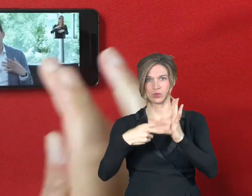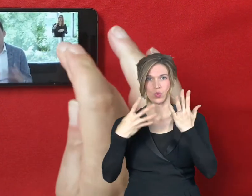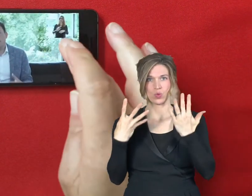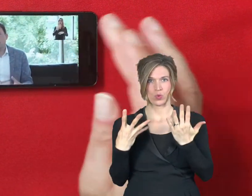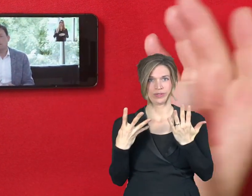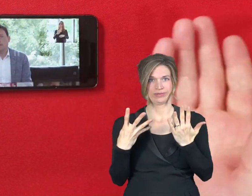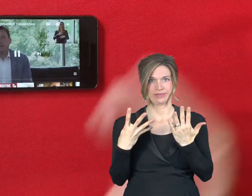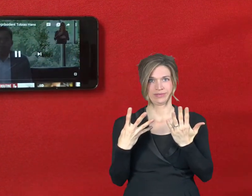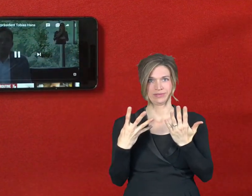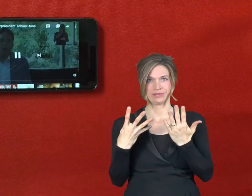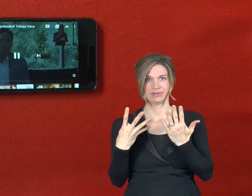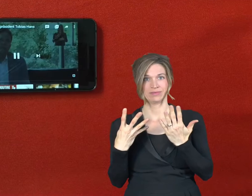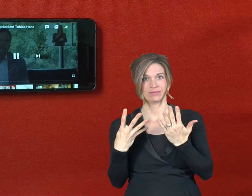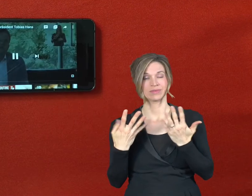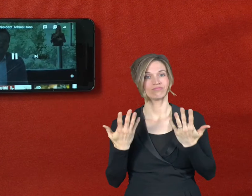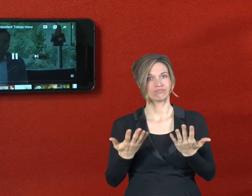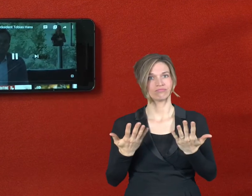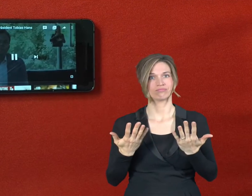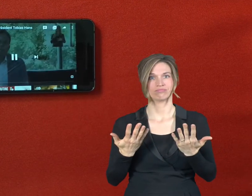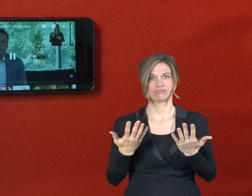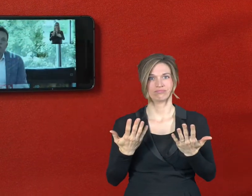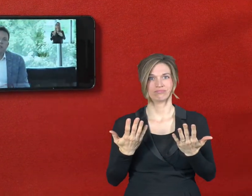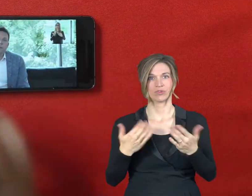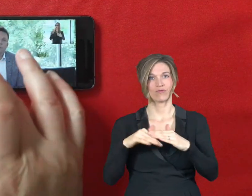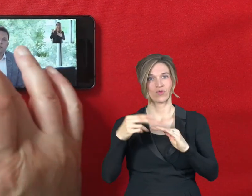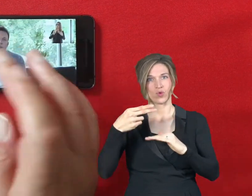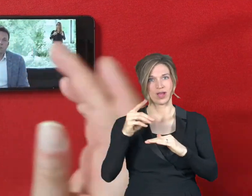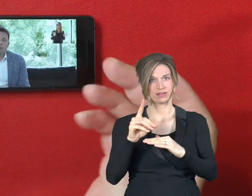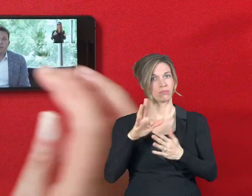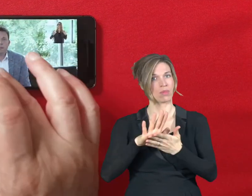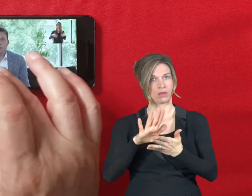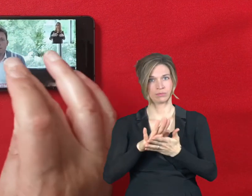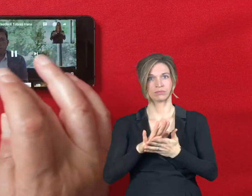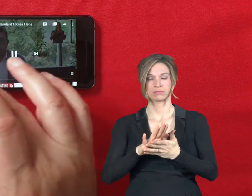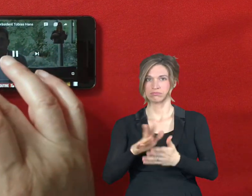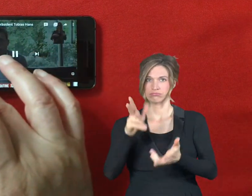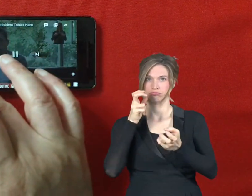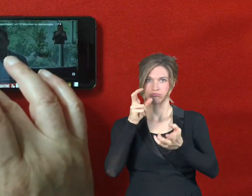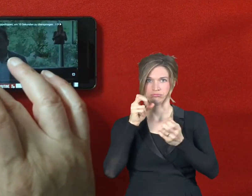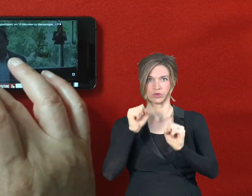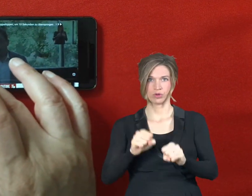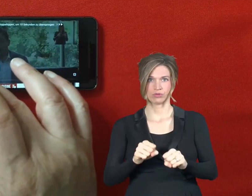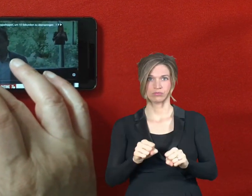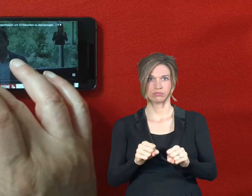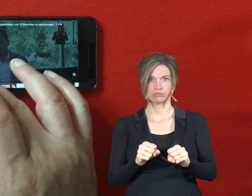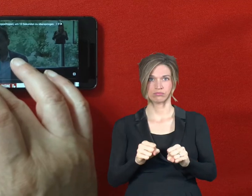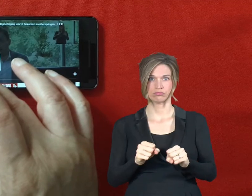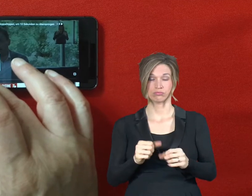können das Video dann auch hier in Full HD denn halt sehen. Und natürlich, wie Sie wollen, ich sag's mal